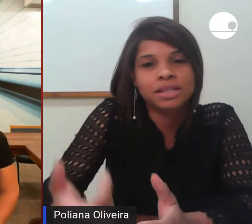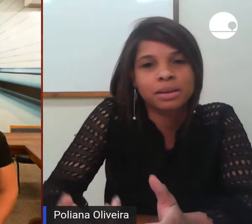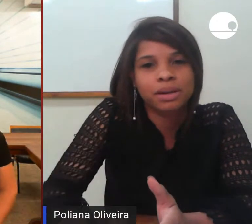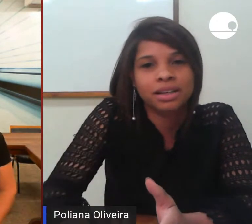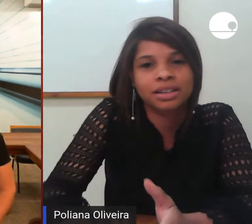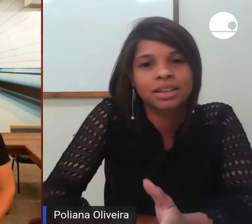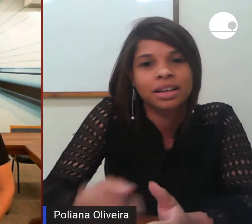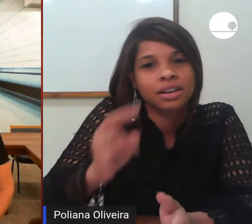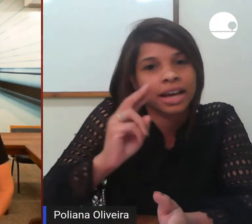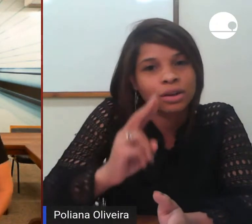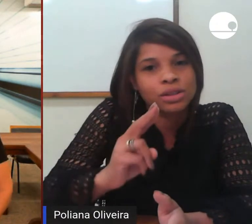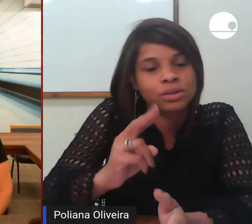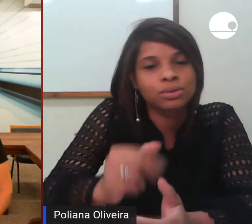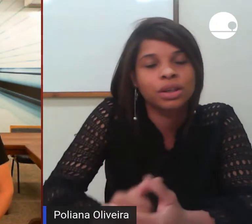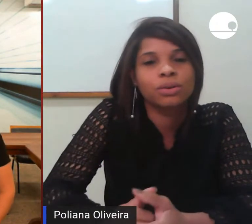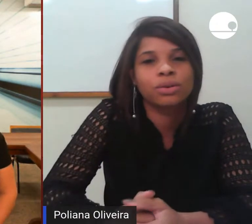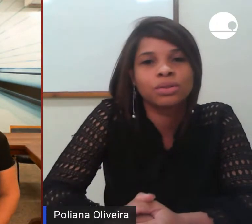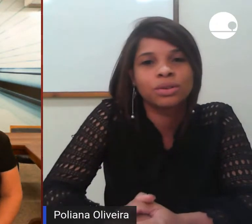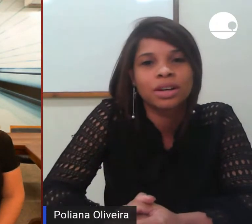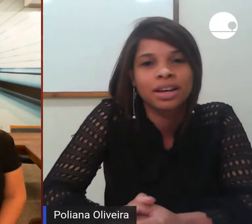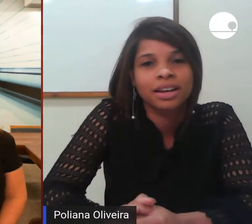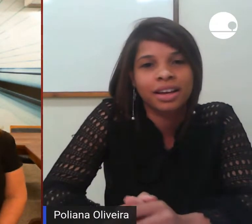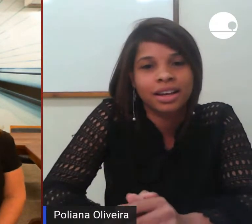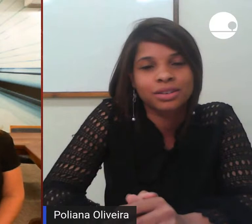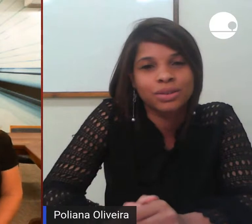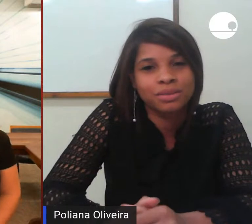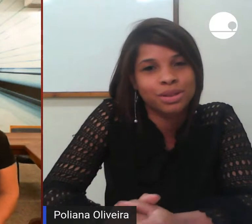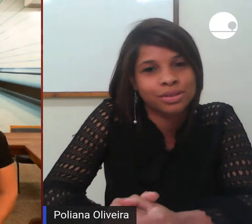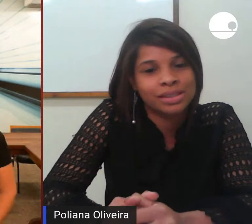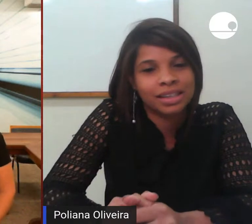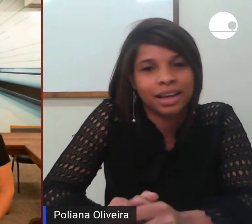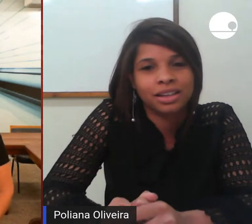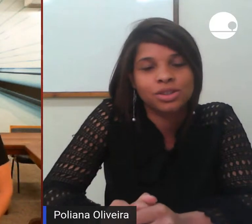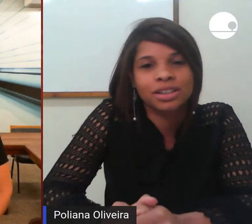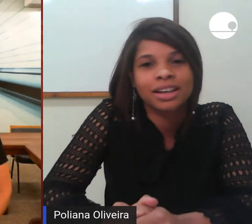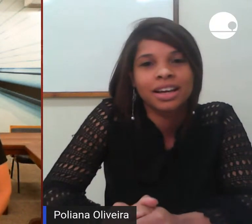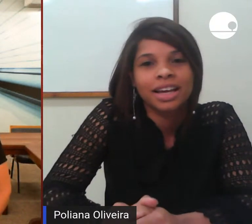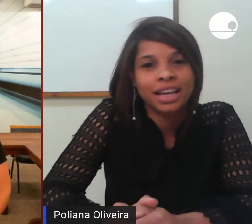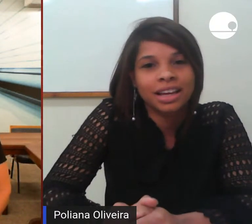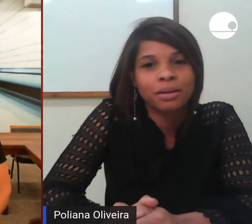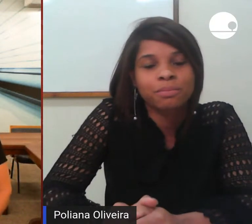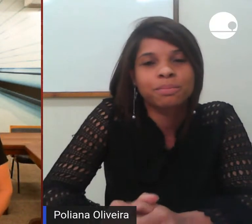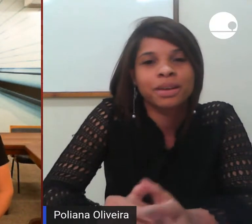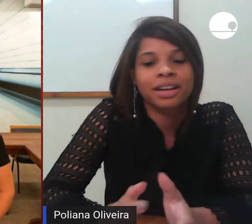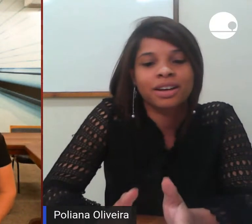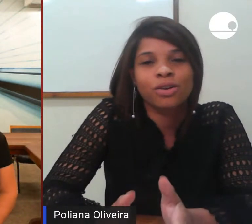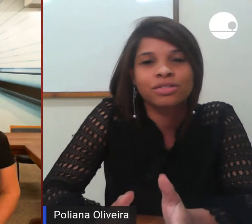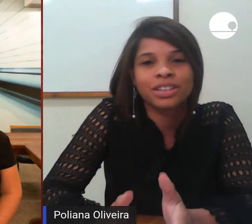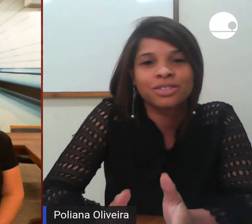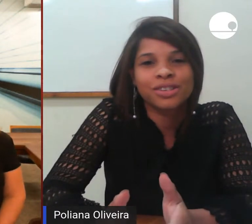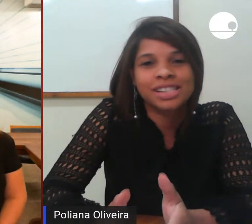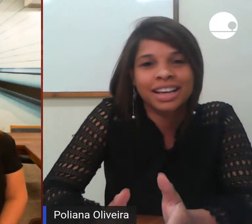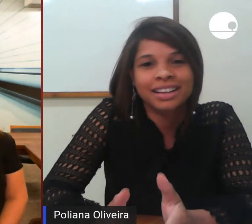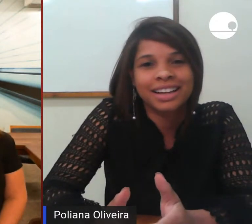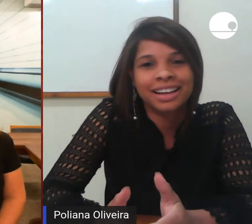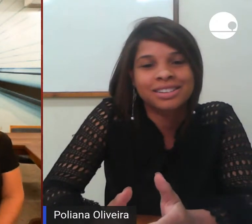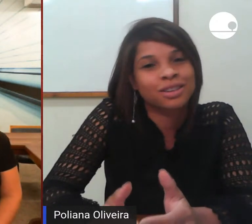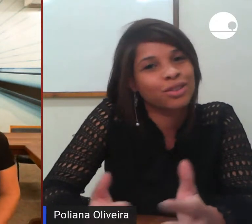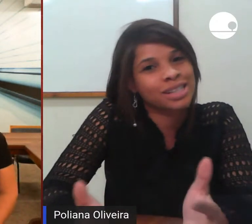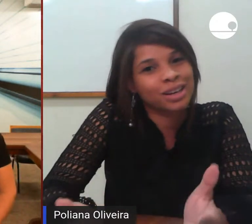semana é o segundo encontro do Libras Consciente e convido você né se você